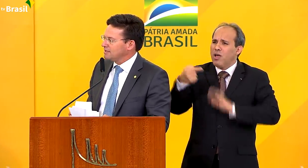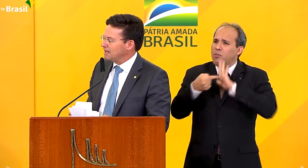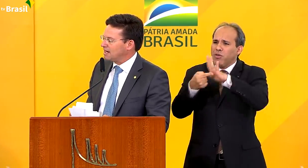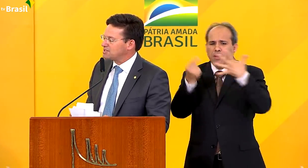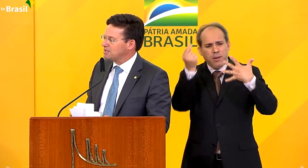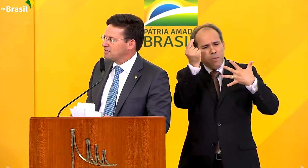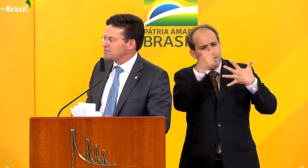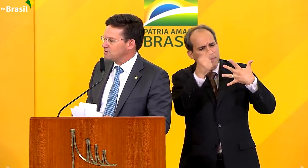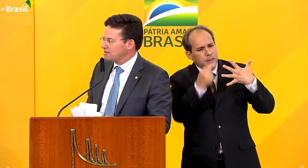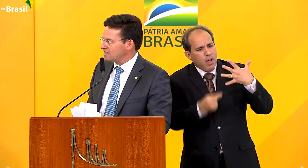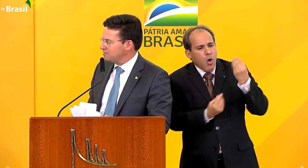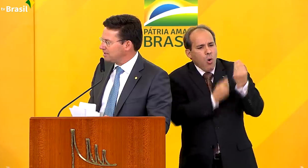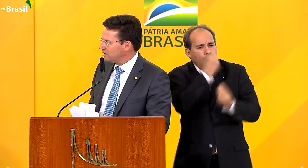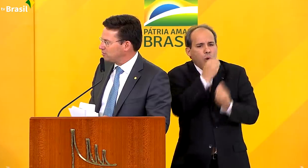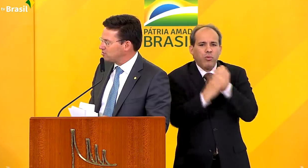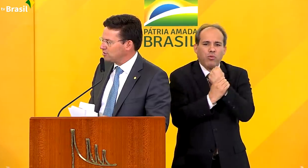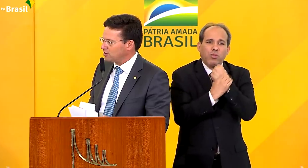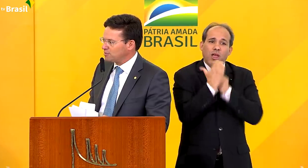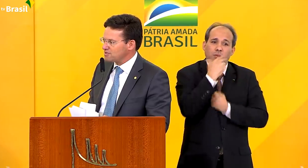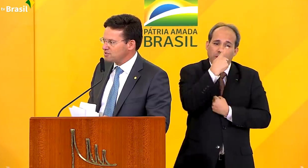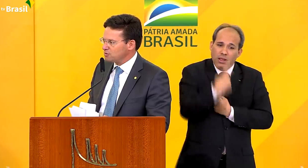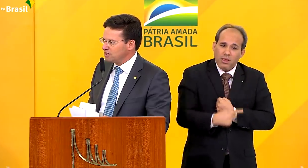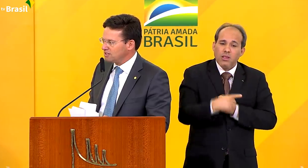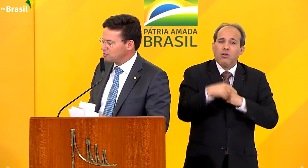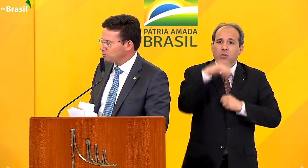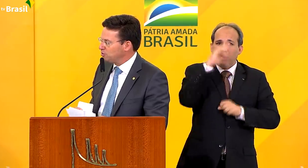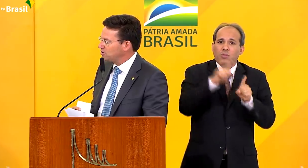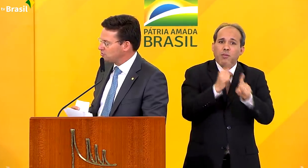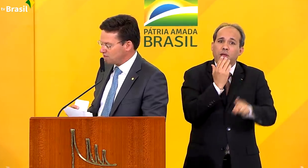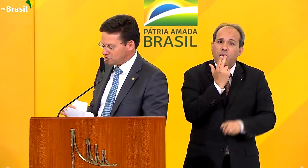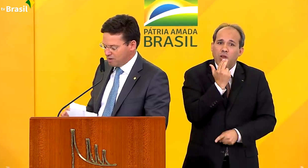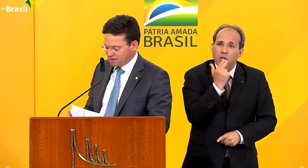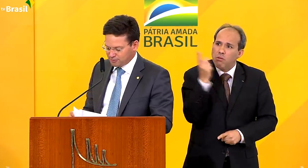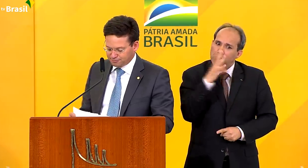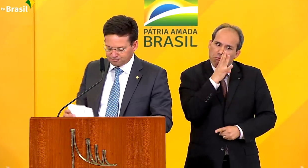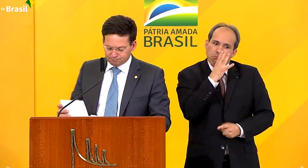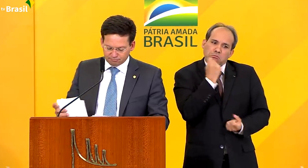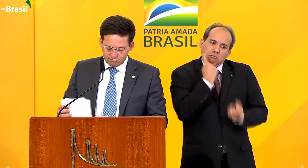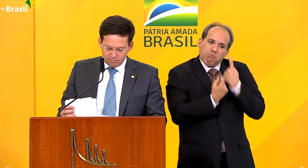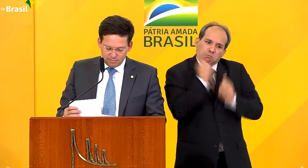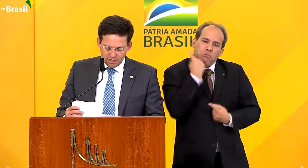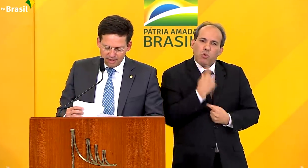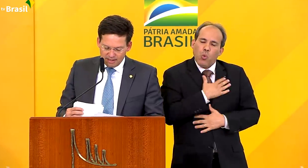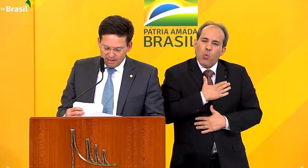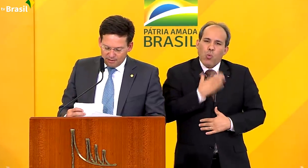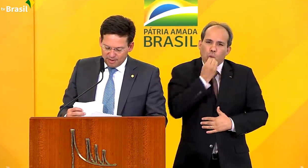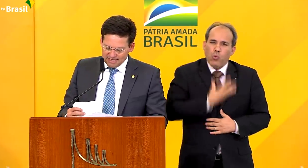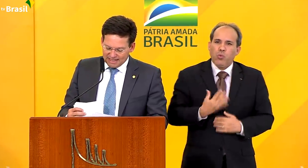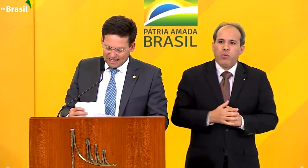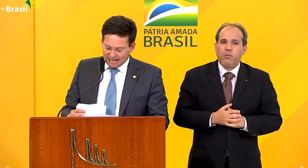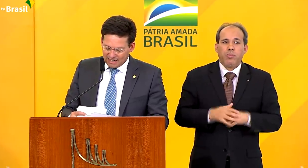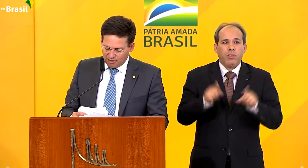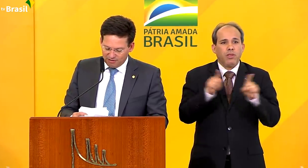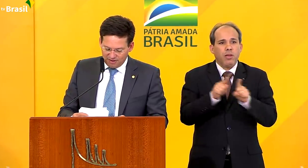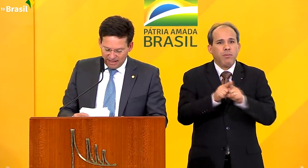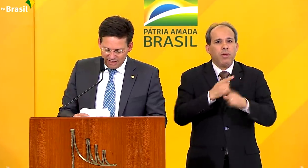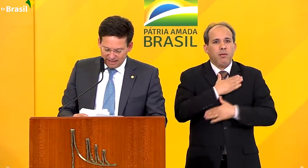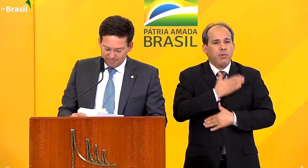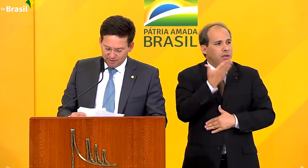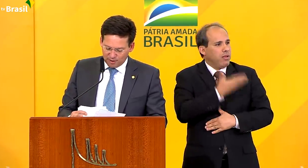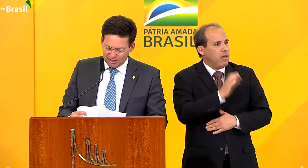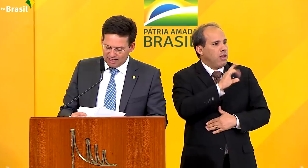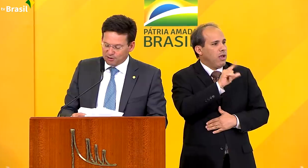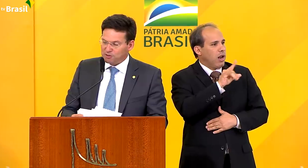na questão da segurança alimentar e nutricional do Brasil, o lhe deixou muito entusiasmado. A presença da Cláudia